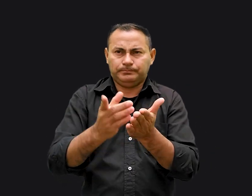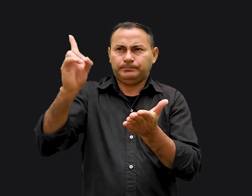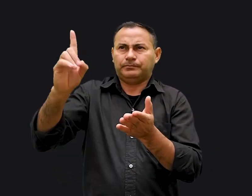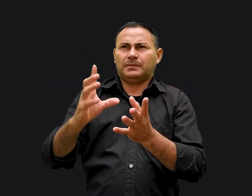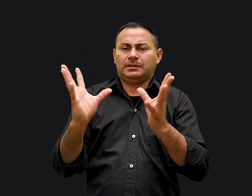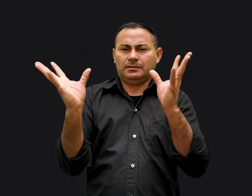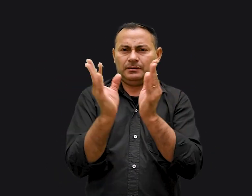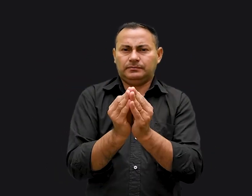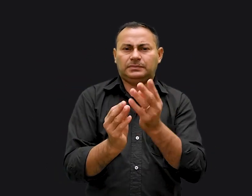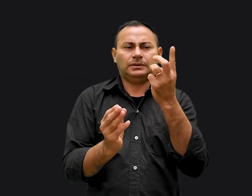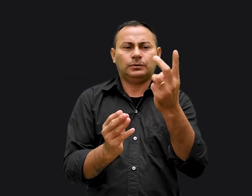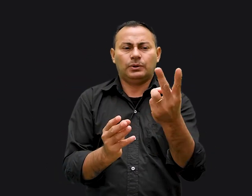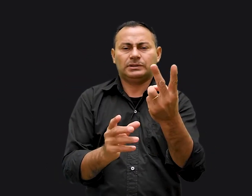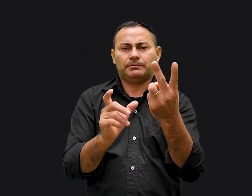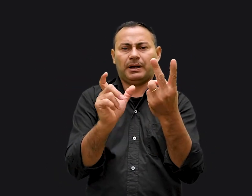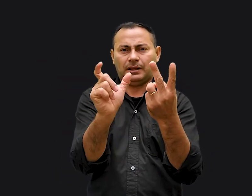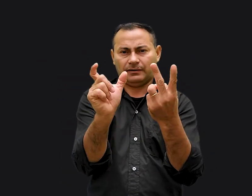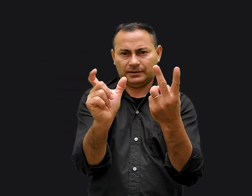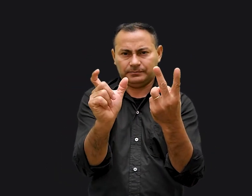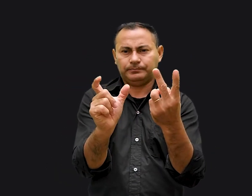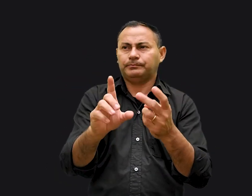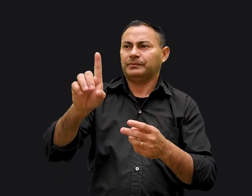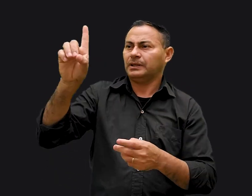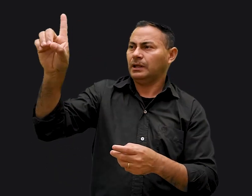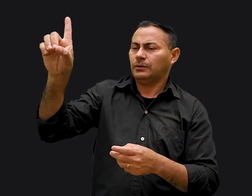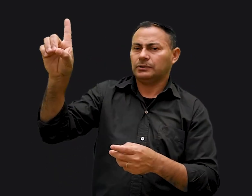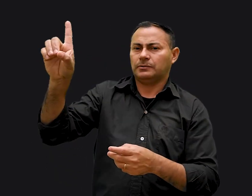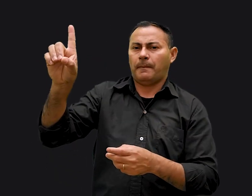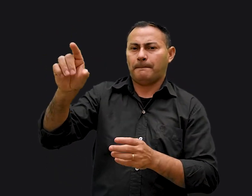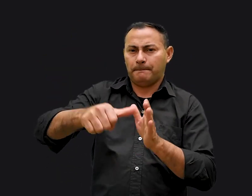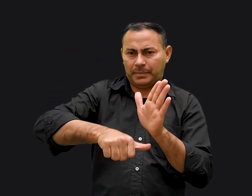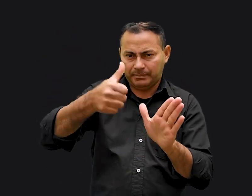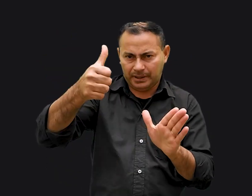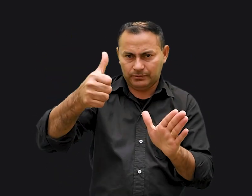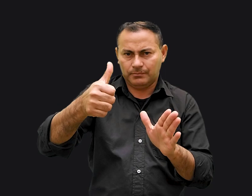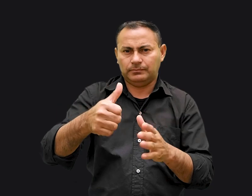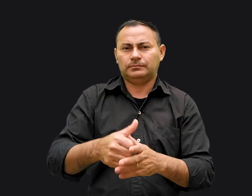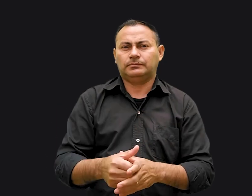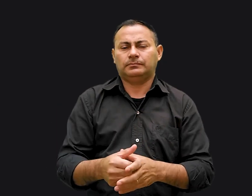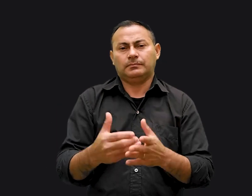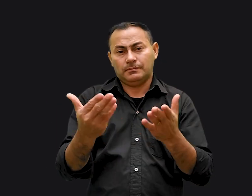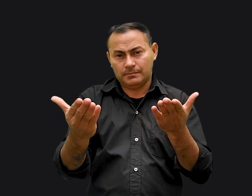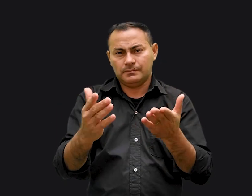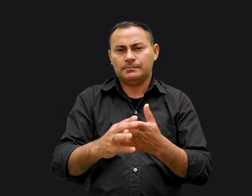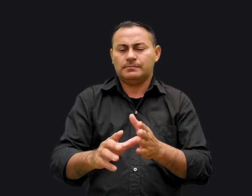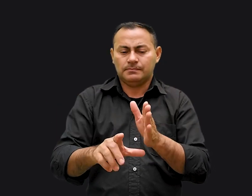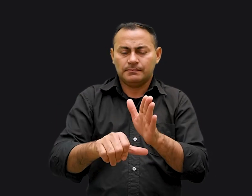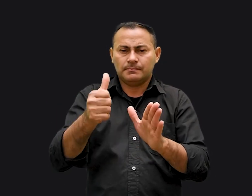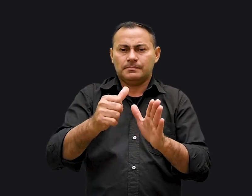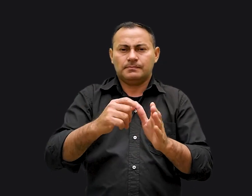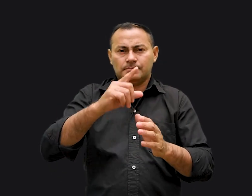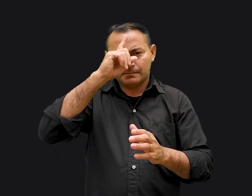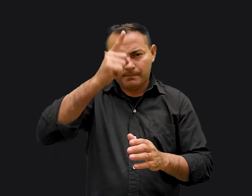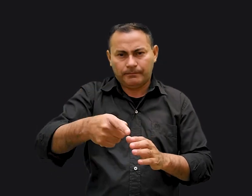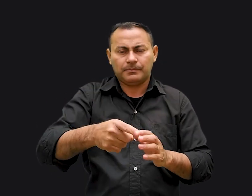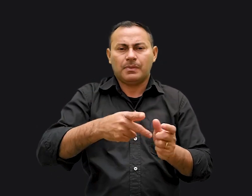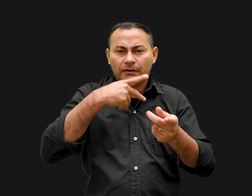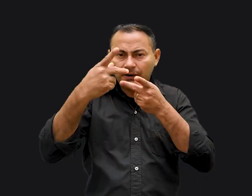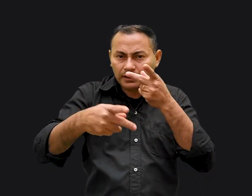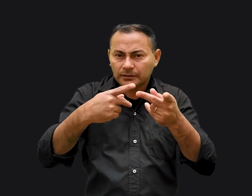ser sintetizada em duas palavras? Deus primeiro. É isto que o primeiro mandamento está realmente dizendo.